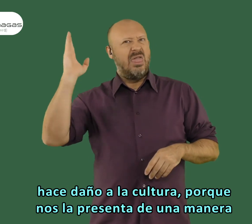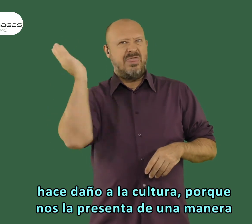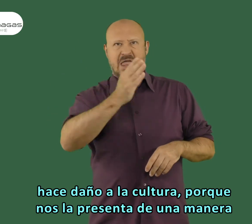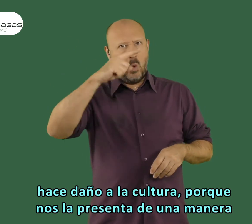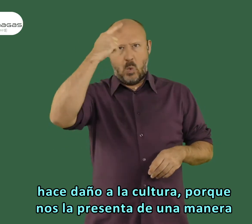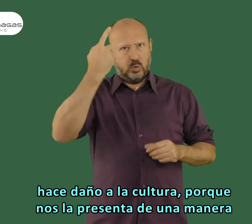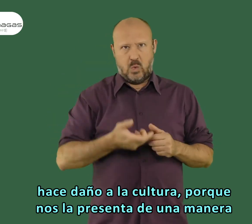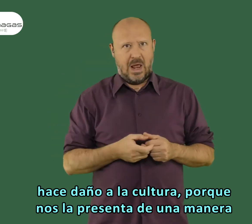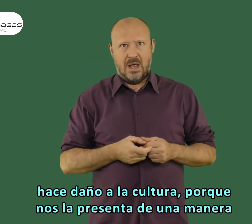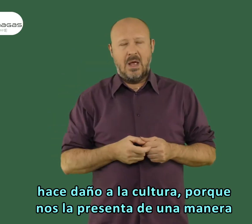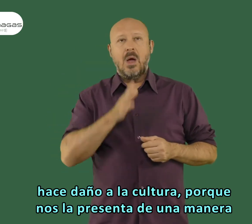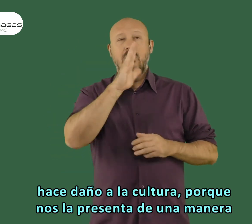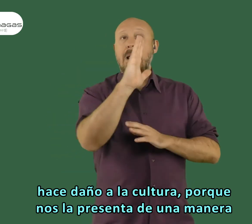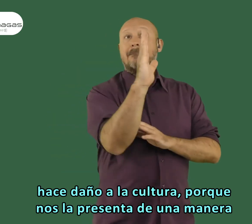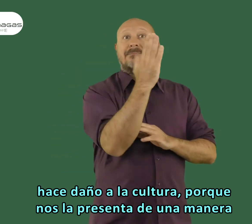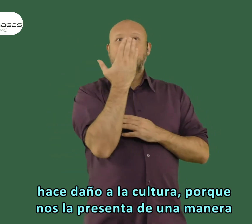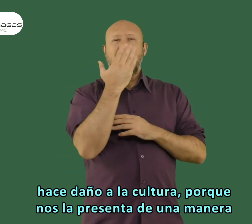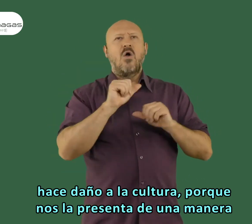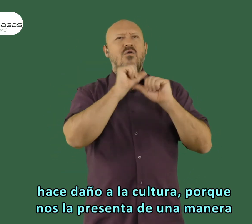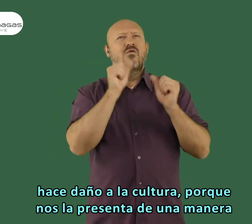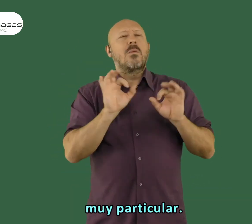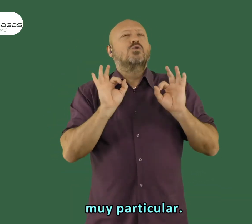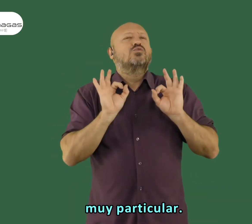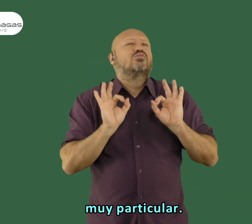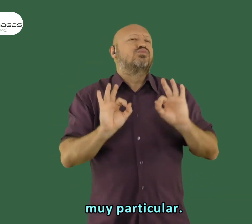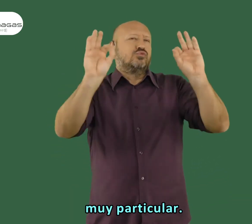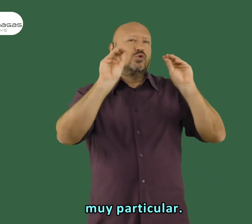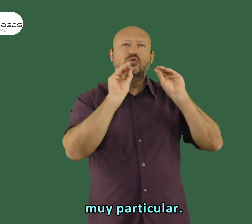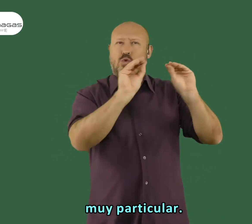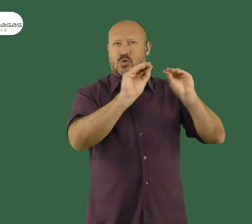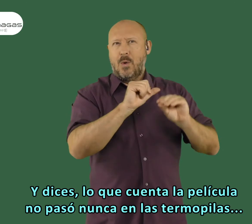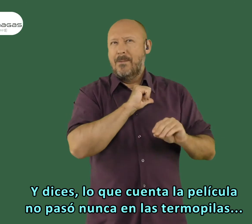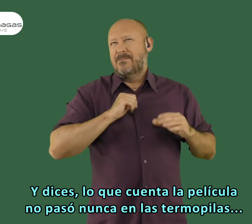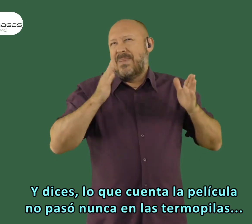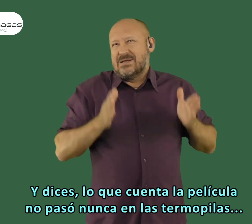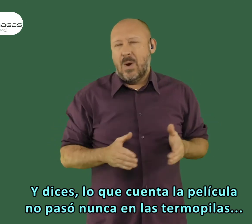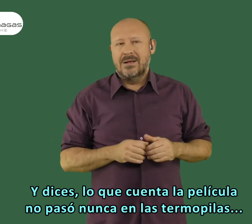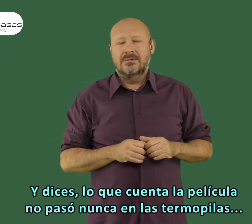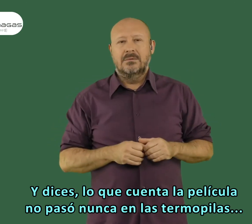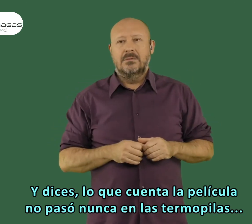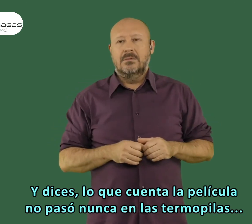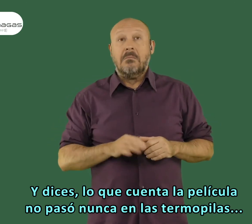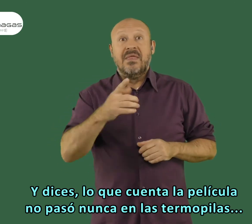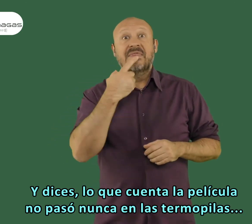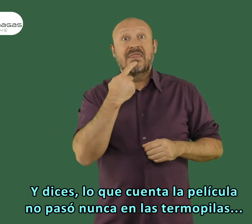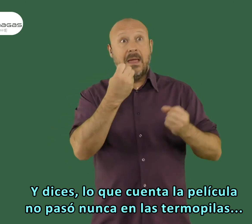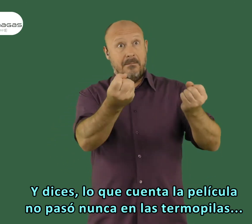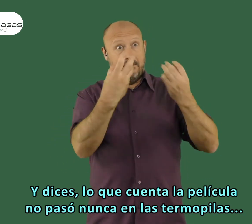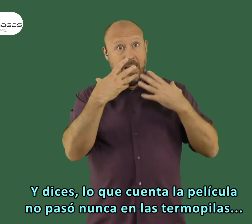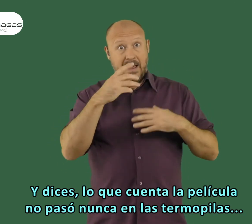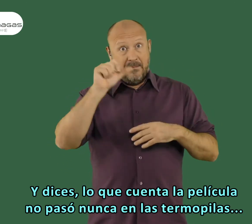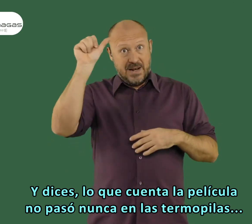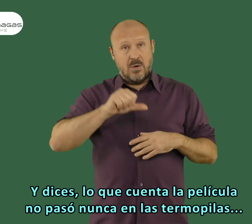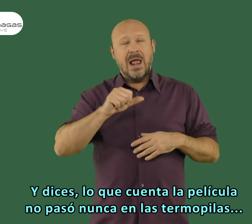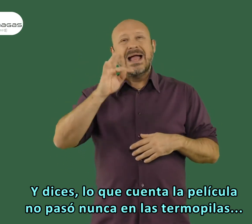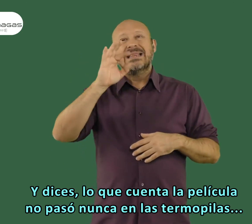hace daño a la cultura, ¿no? Porque nos la presenta de una manera muy particular, ¿no? Y dices, lo que